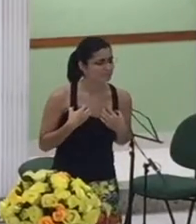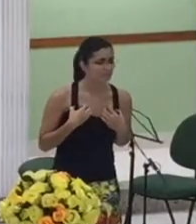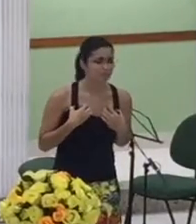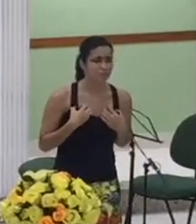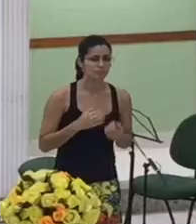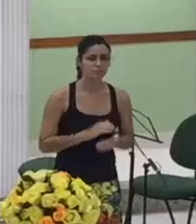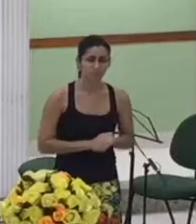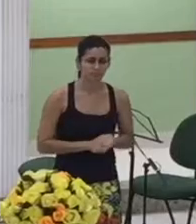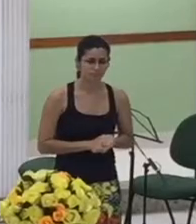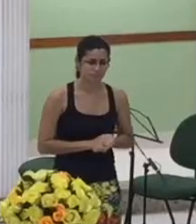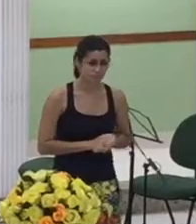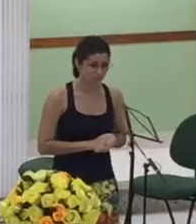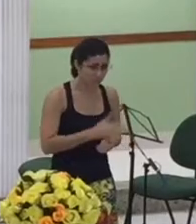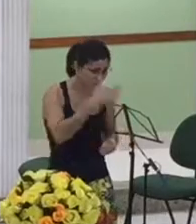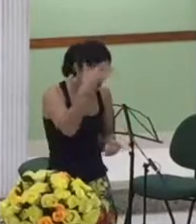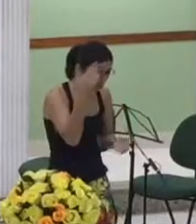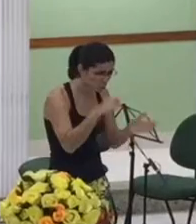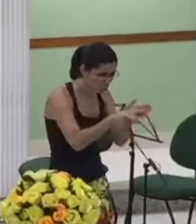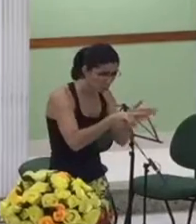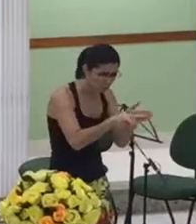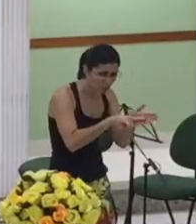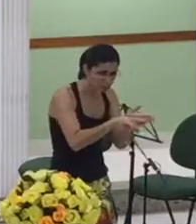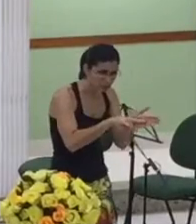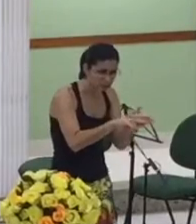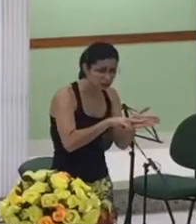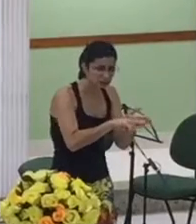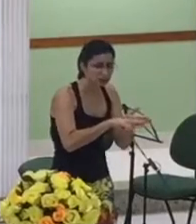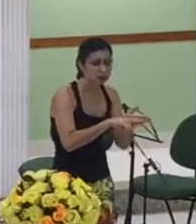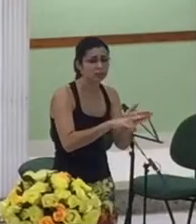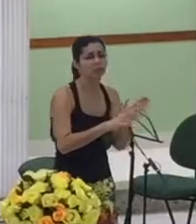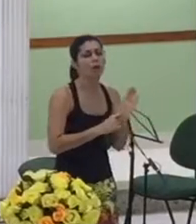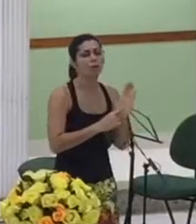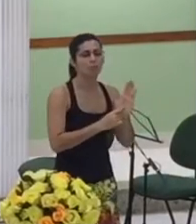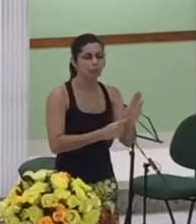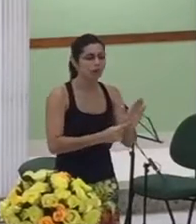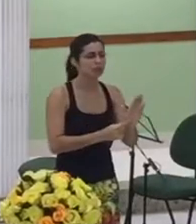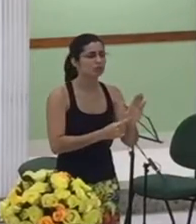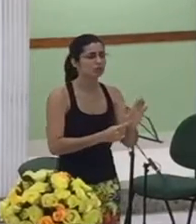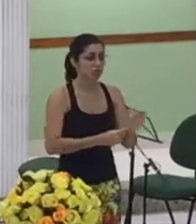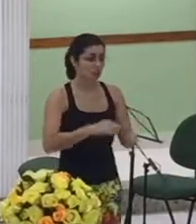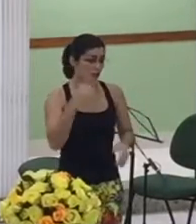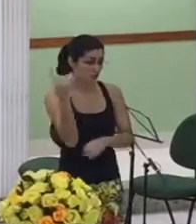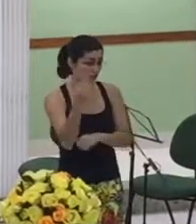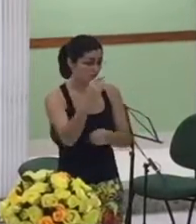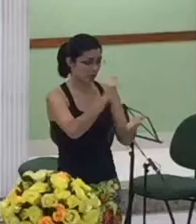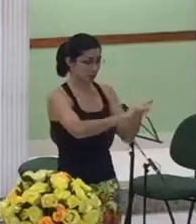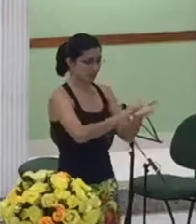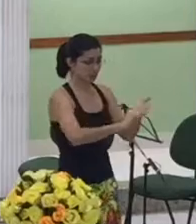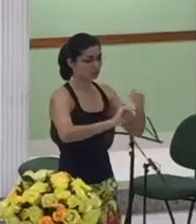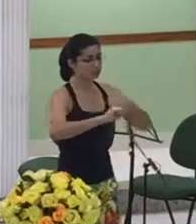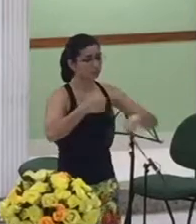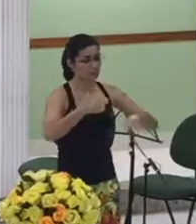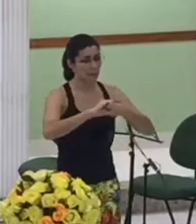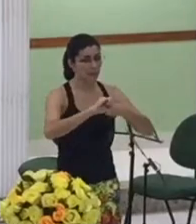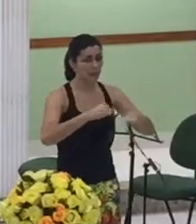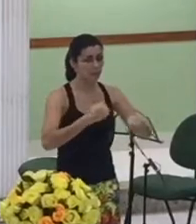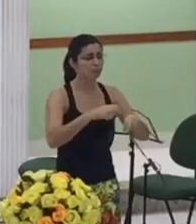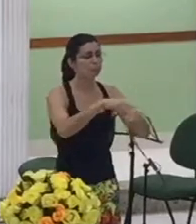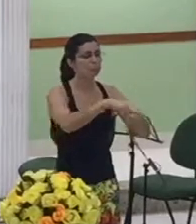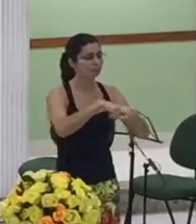Davi tem escrito nessa época o salmo 51 nossa essa dor profunda que ele passou mas então baticeba entra